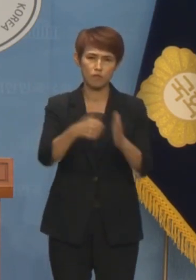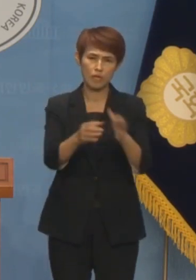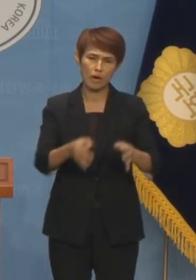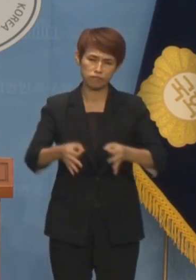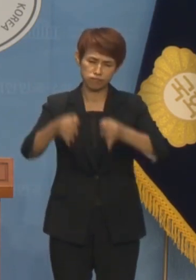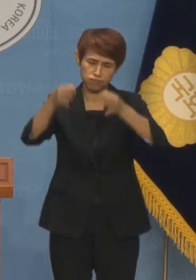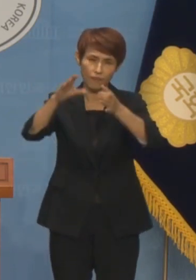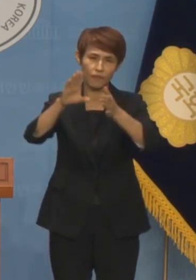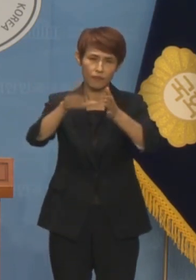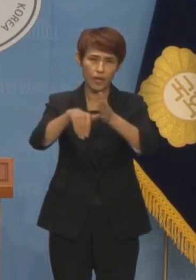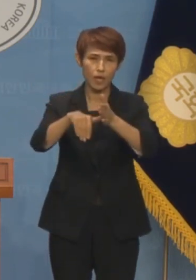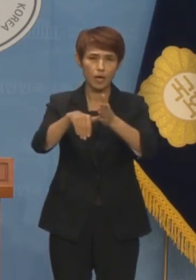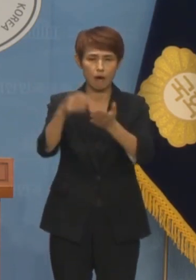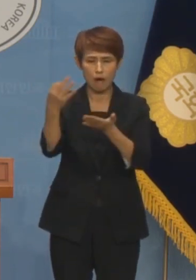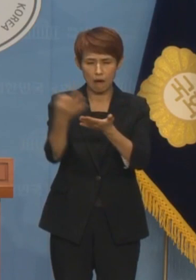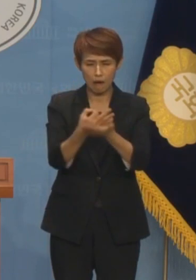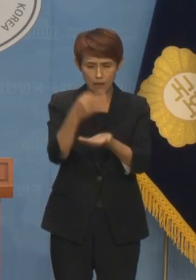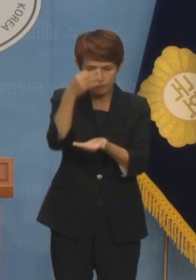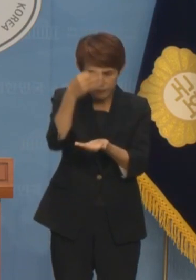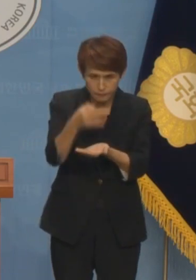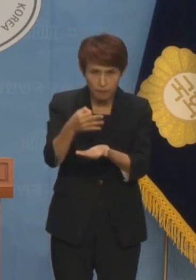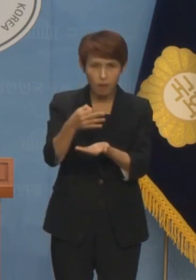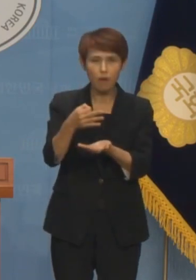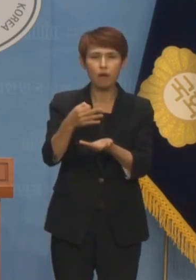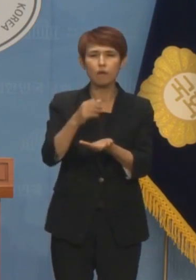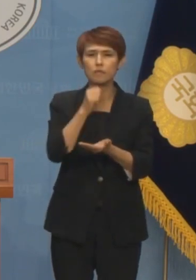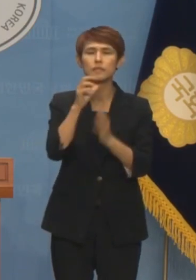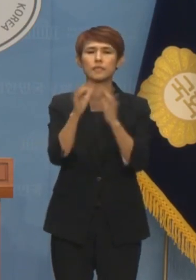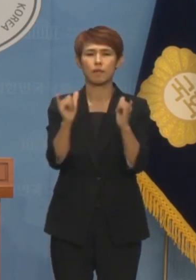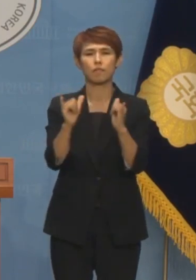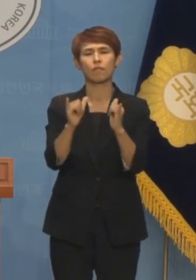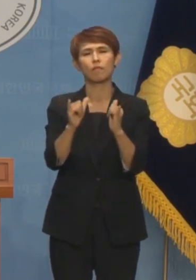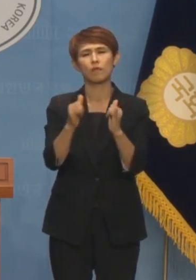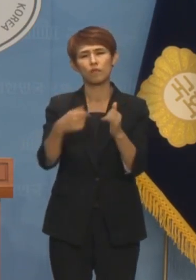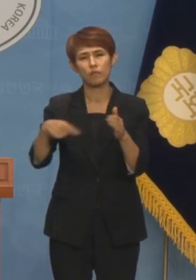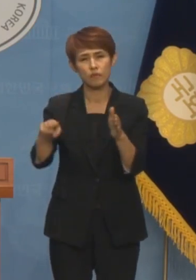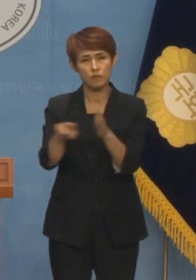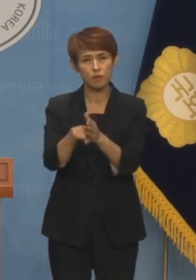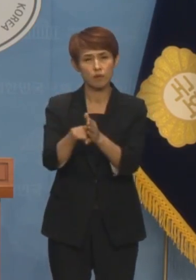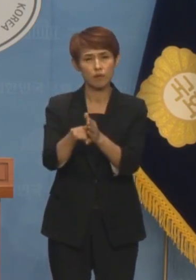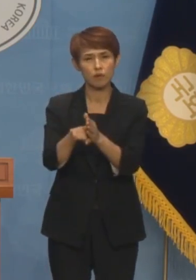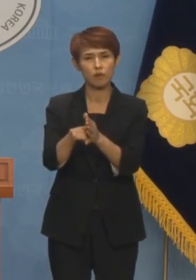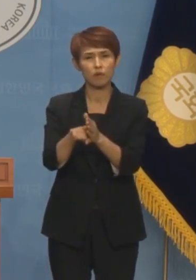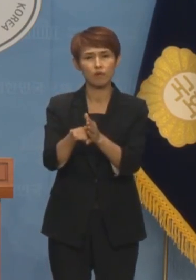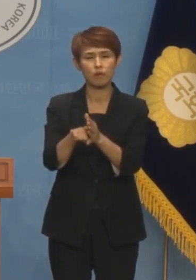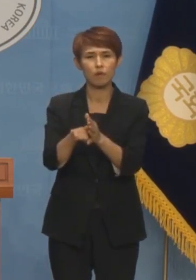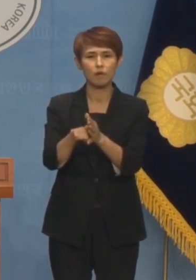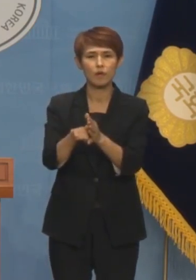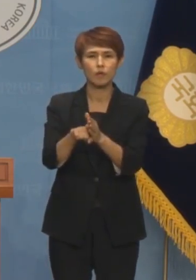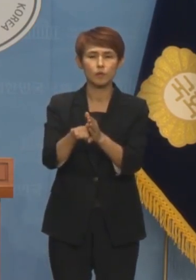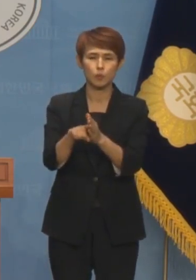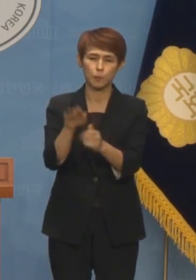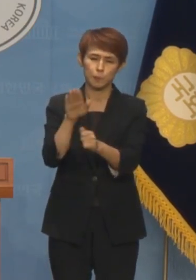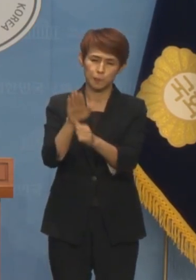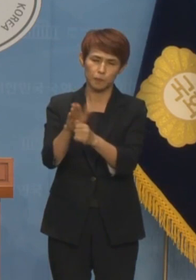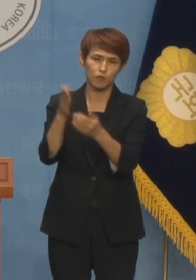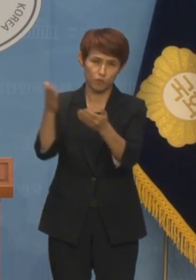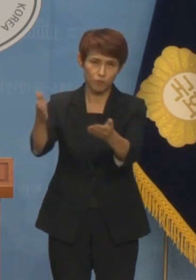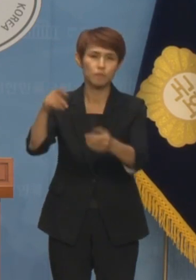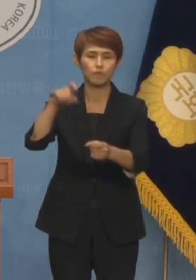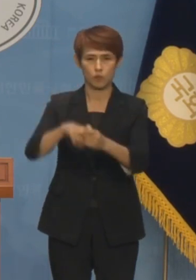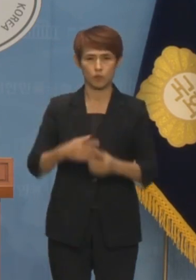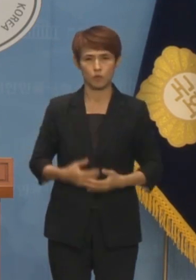실질임금 감소로 축소된 서민층과 중산층 가계의 처분가능소득을 조금이라도 높이고